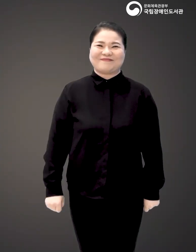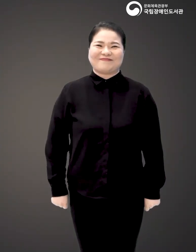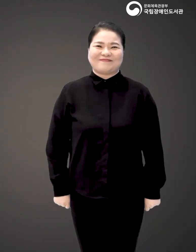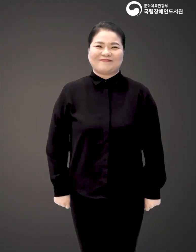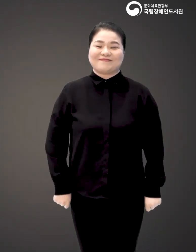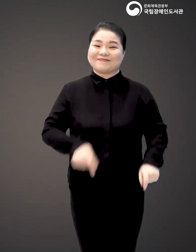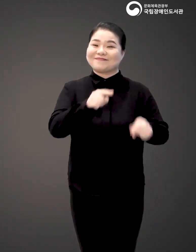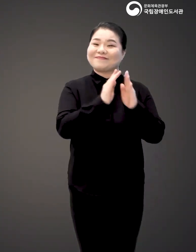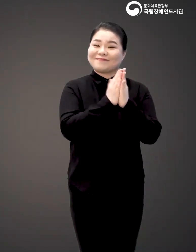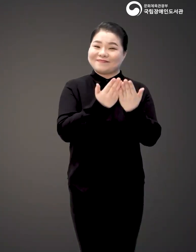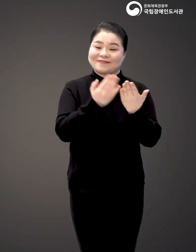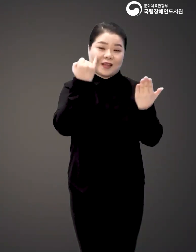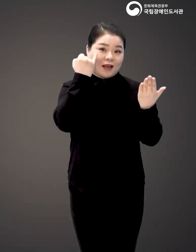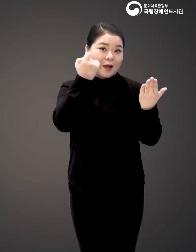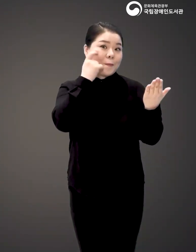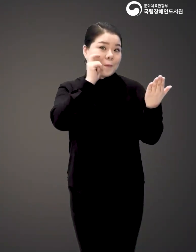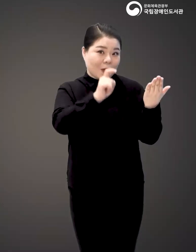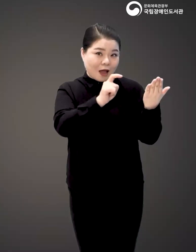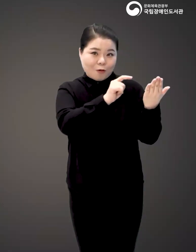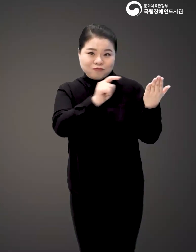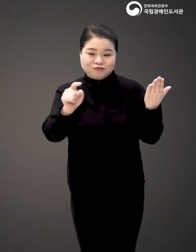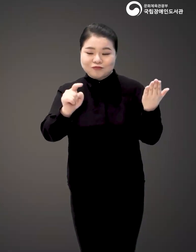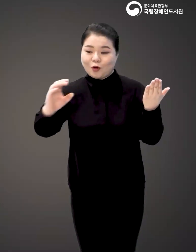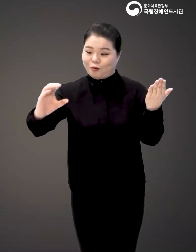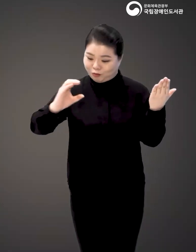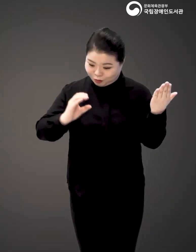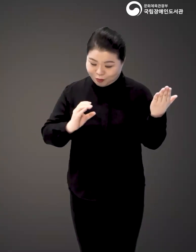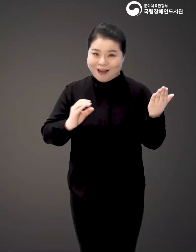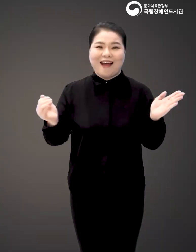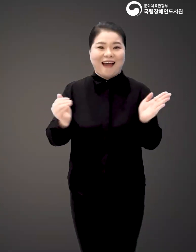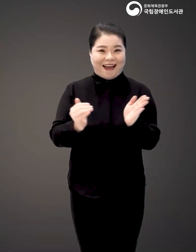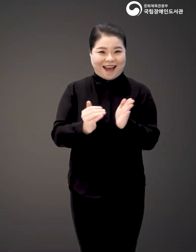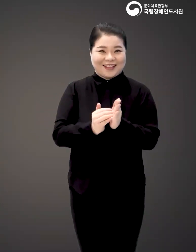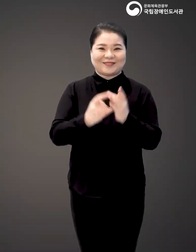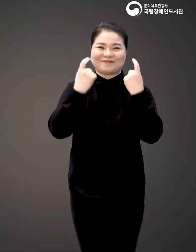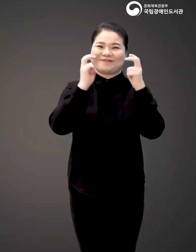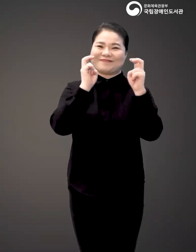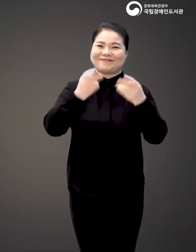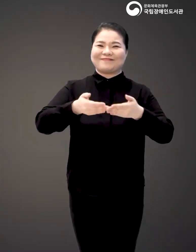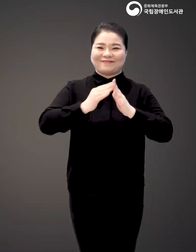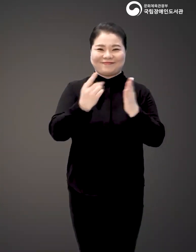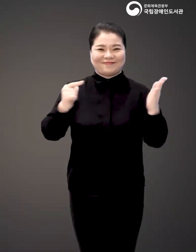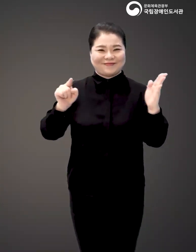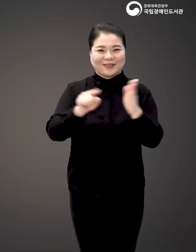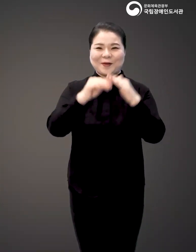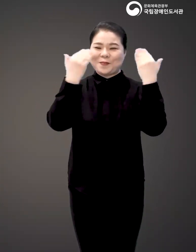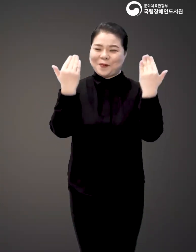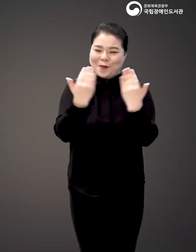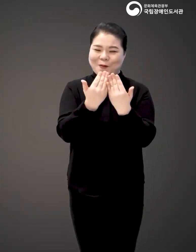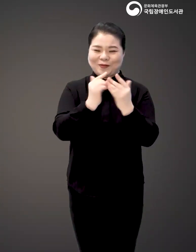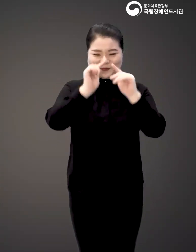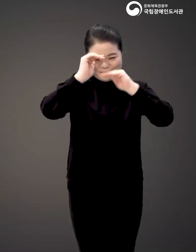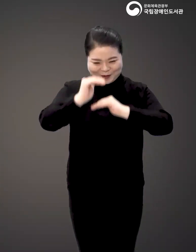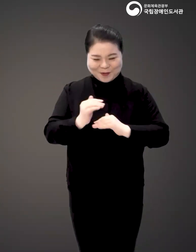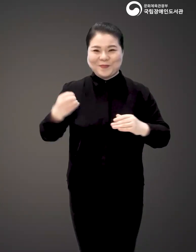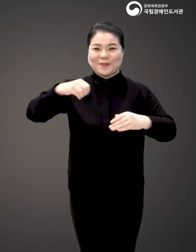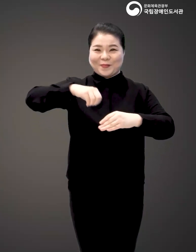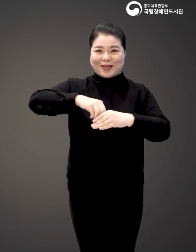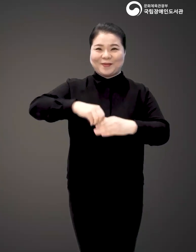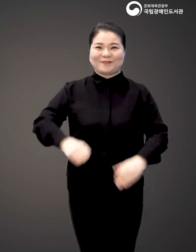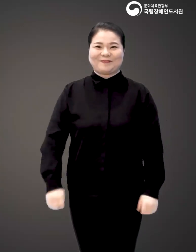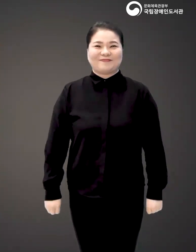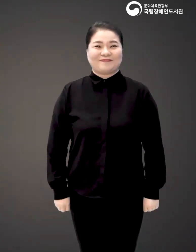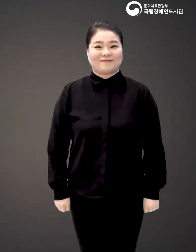책 관광 스타트업은 아이템 발굴에서 투자 유치까지 관광 스타트업 창업을 위한 모든 것이 담긴